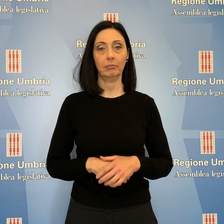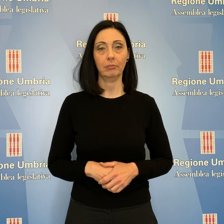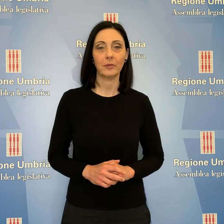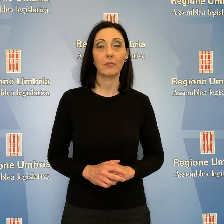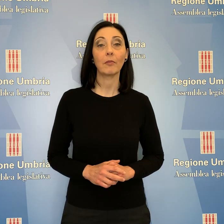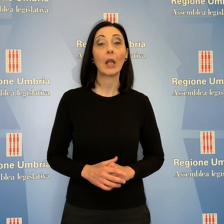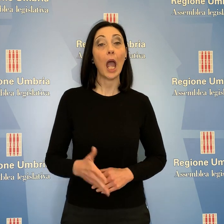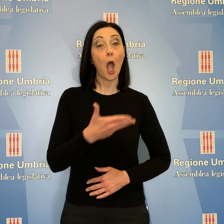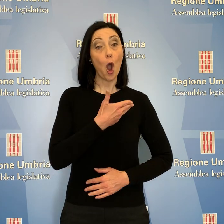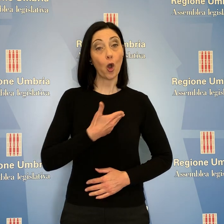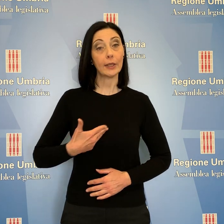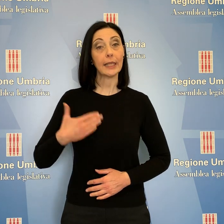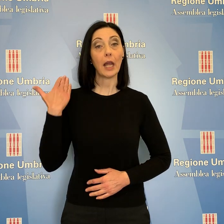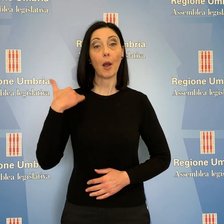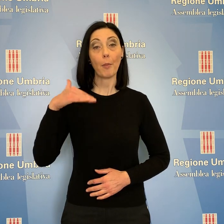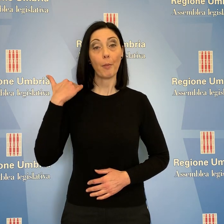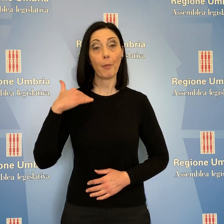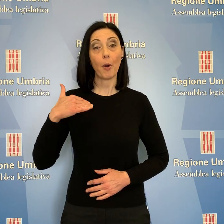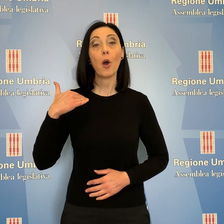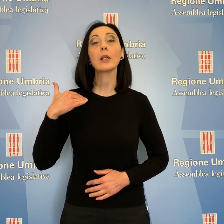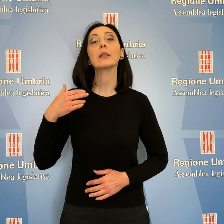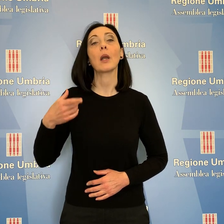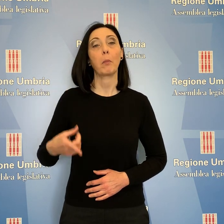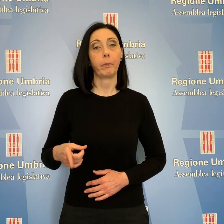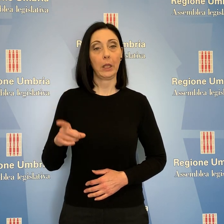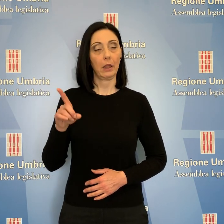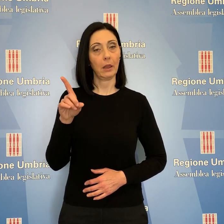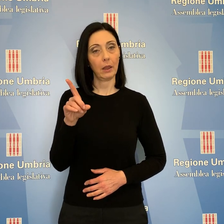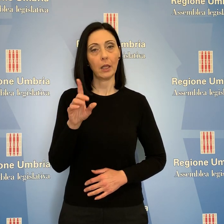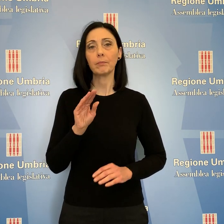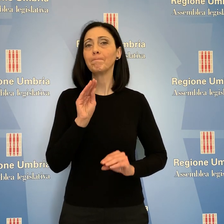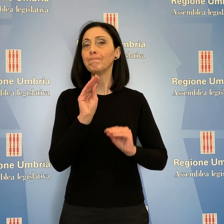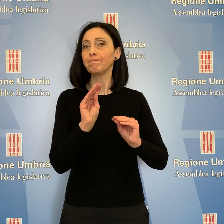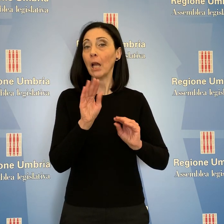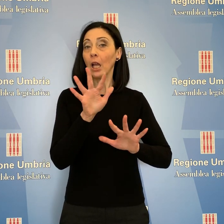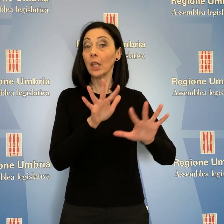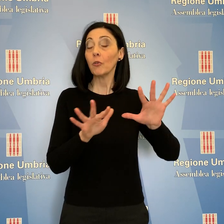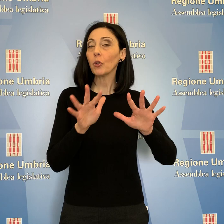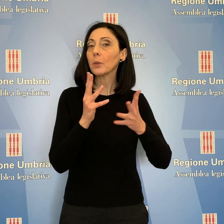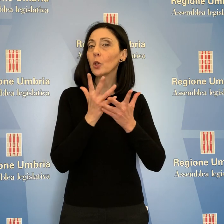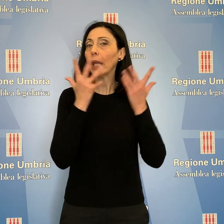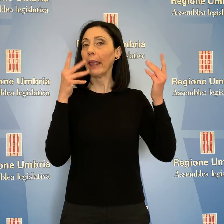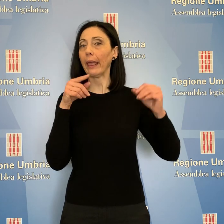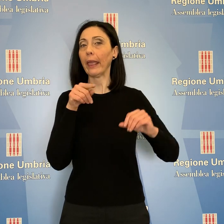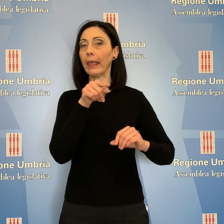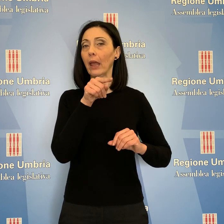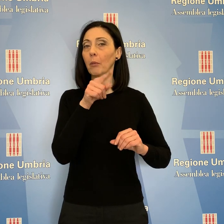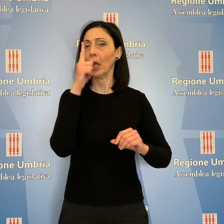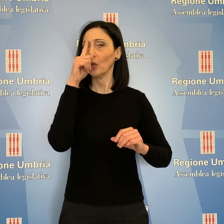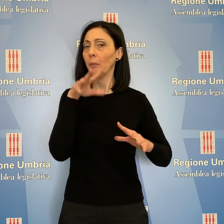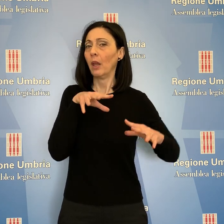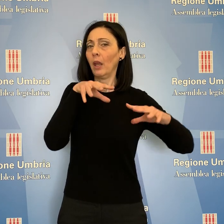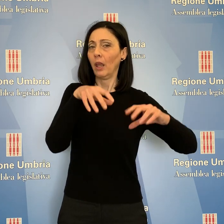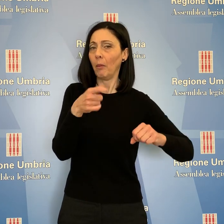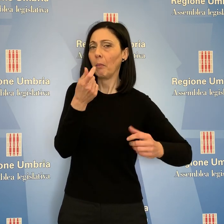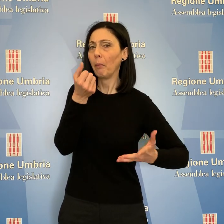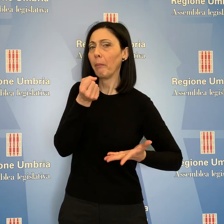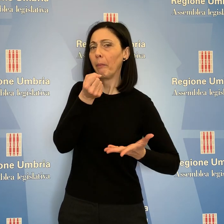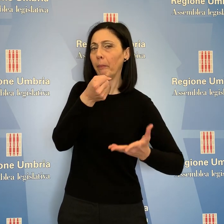La consigliera Donatella Porzi del Partito Democratico ha chiesto informazioni e chiarimenti riguardo l'impegno di risorse economiche